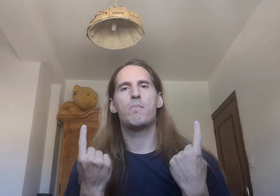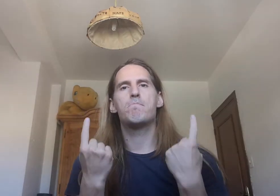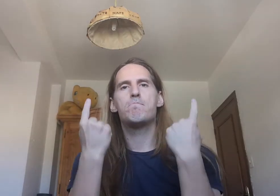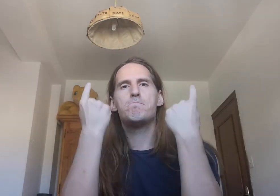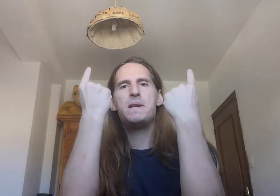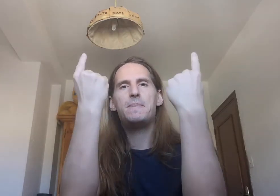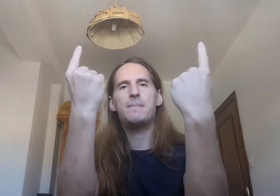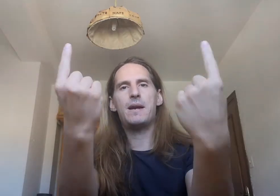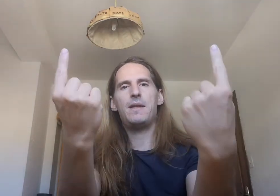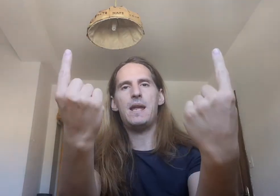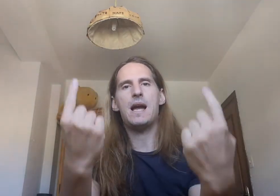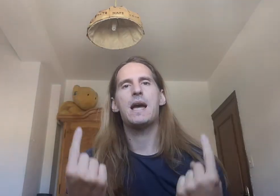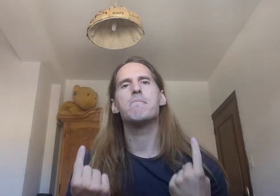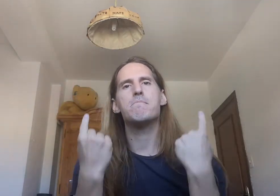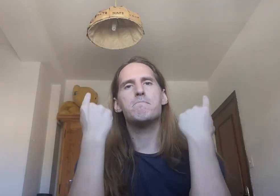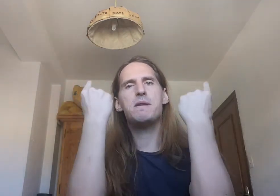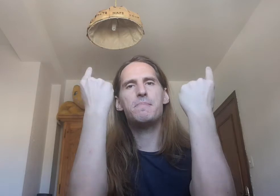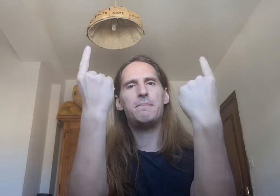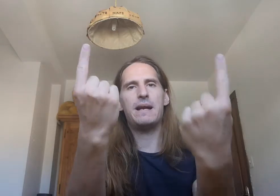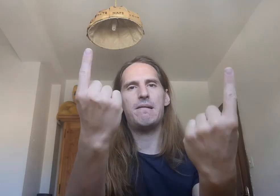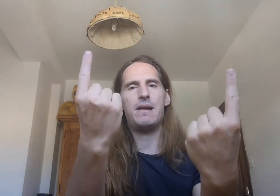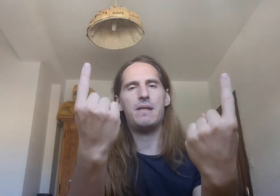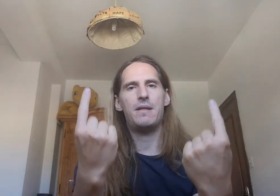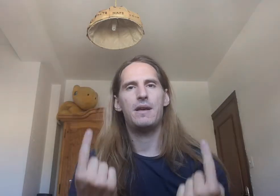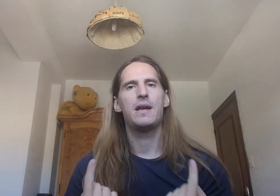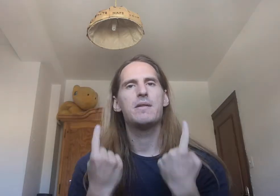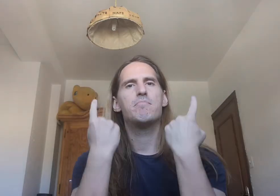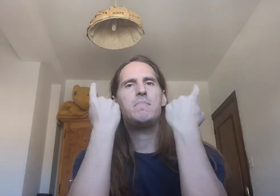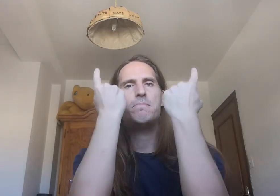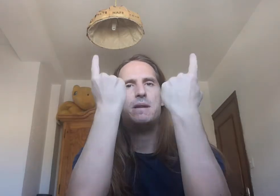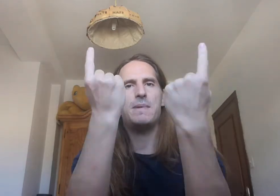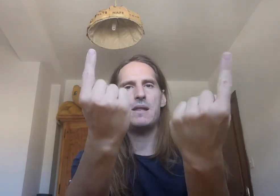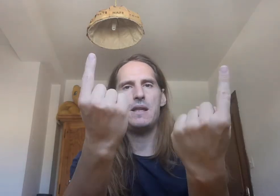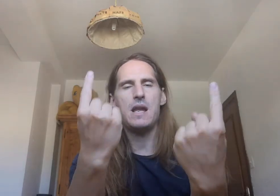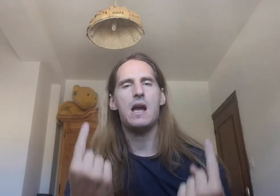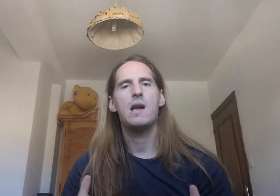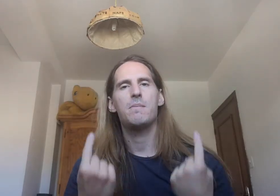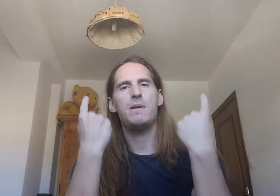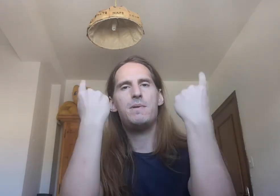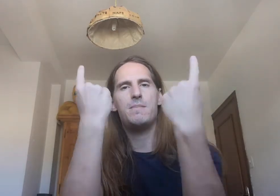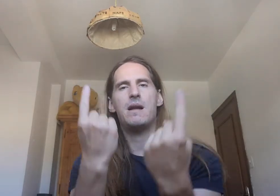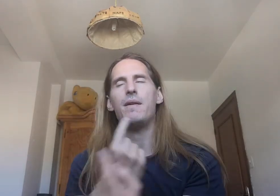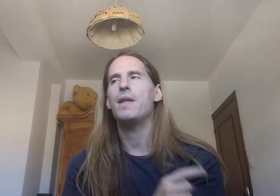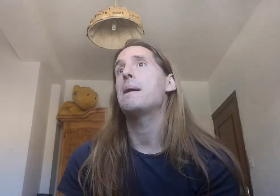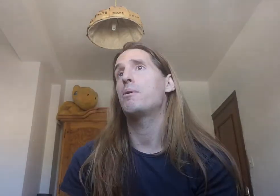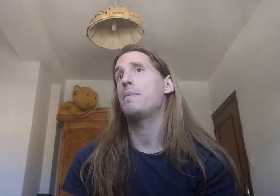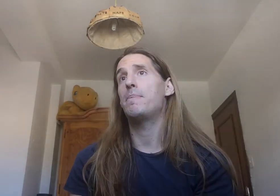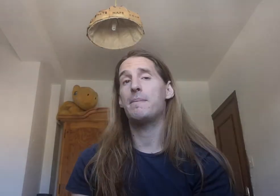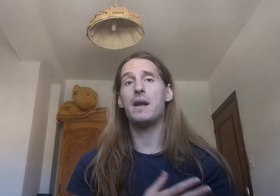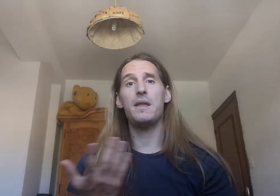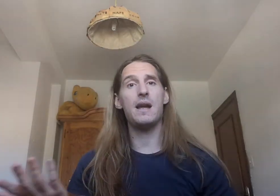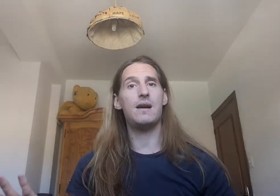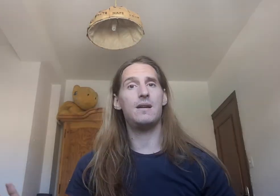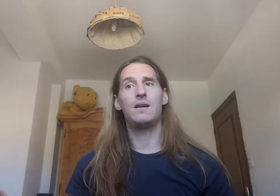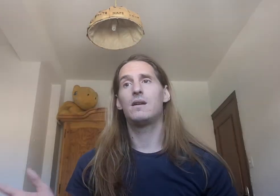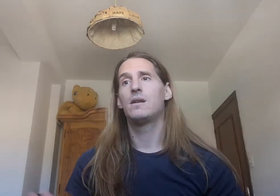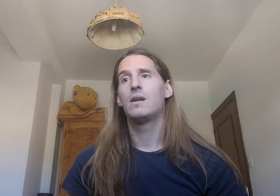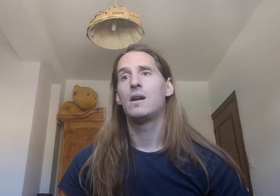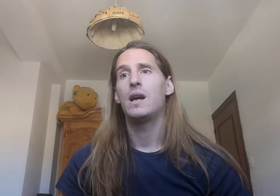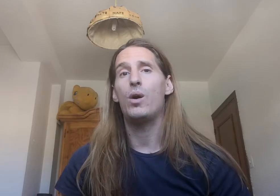Mi primer día Mi primera vez Mi primer día Mi primera vez Ay, pues mi primer día Hoy